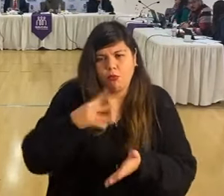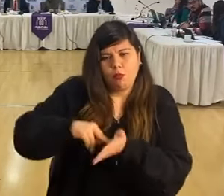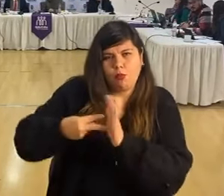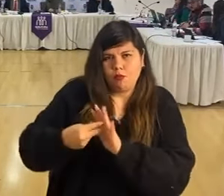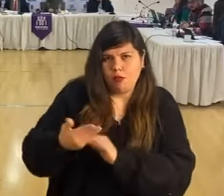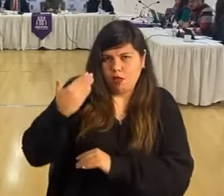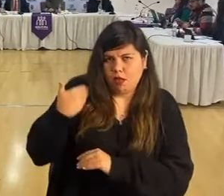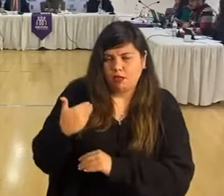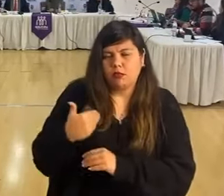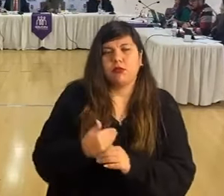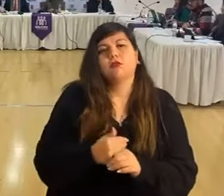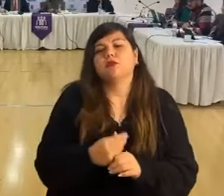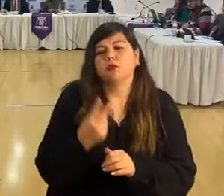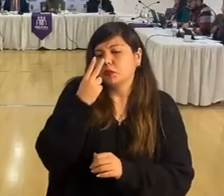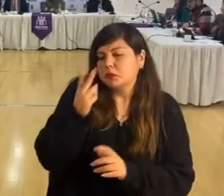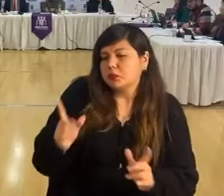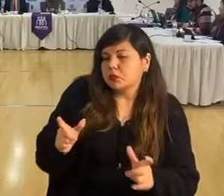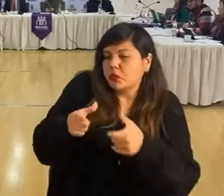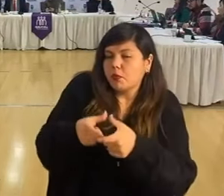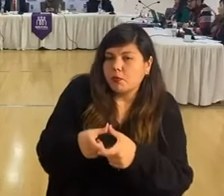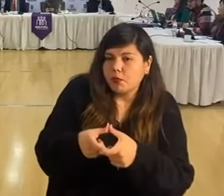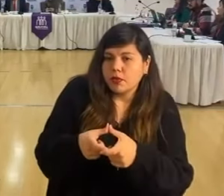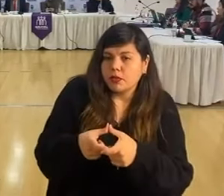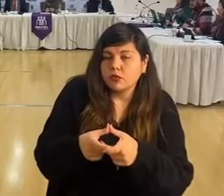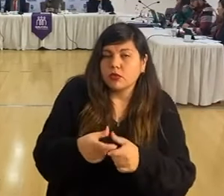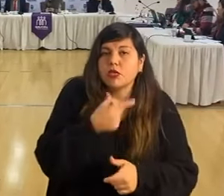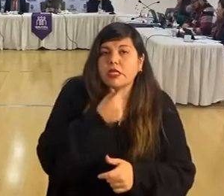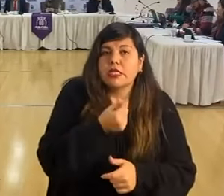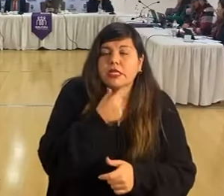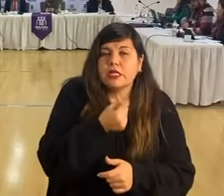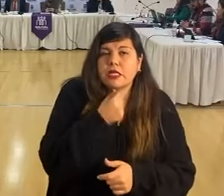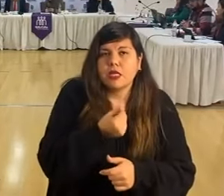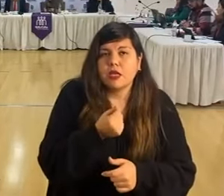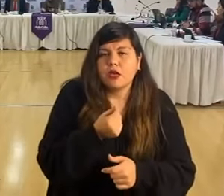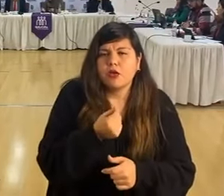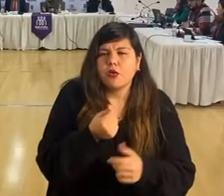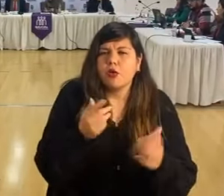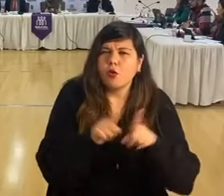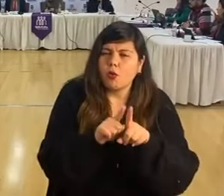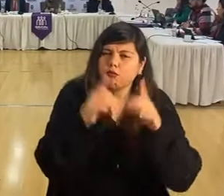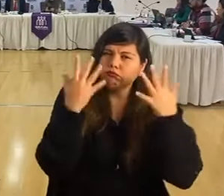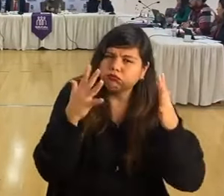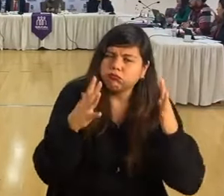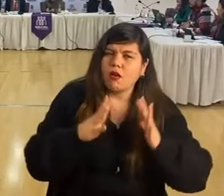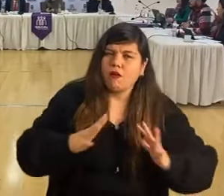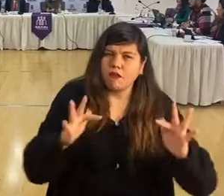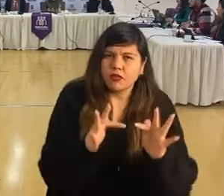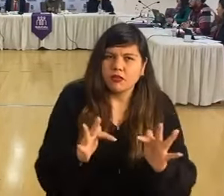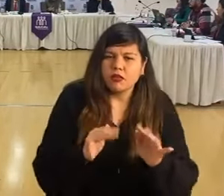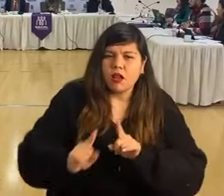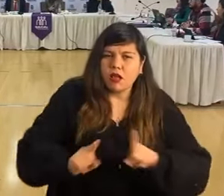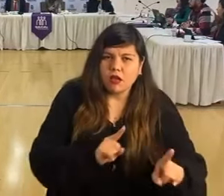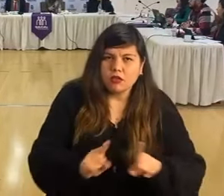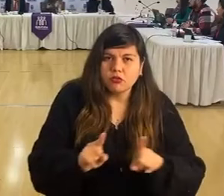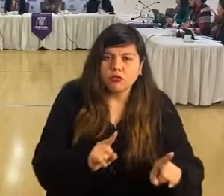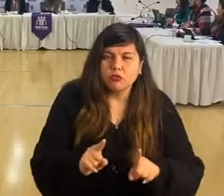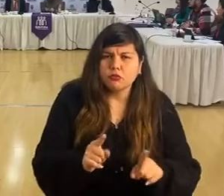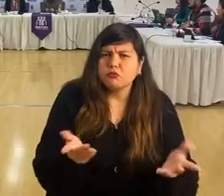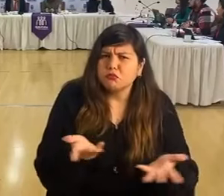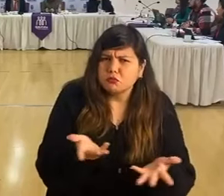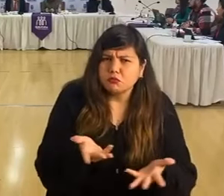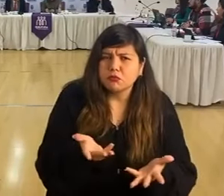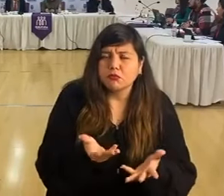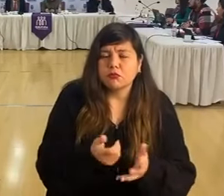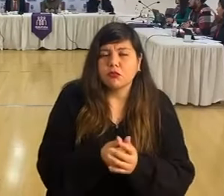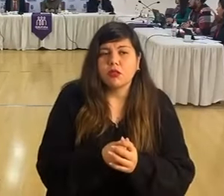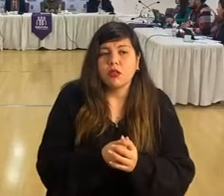visto en comisión le quiero, como decimos, aplaudir o felicitar esa parte de la gestión debido a